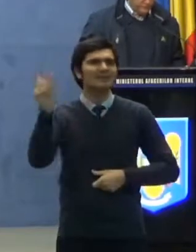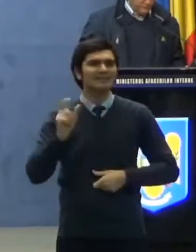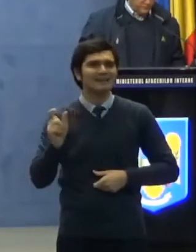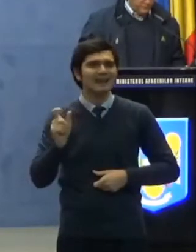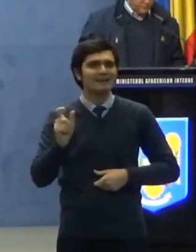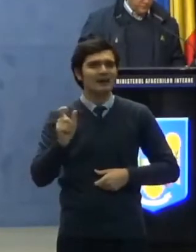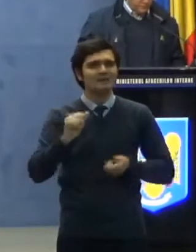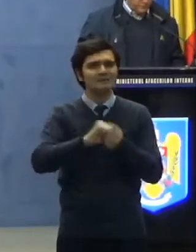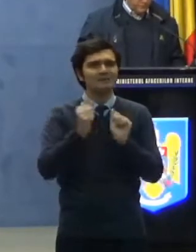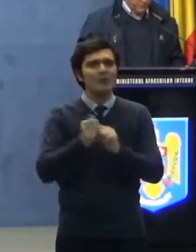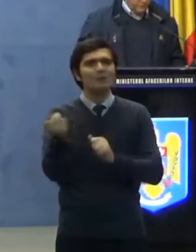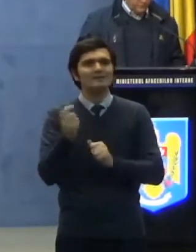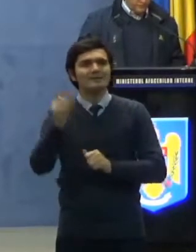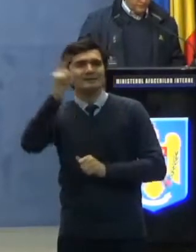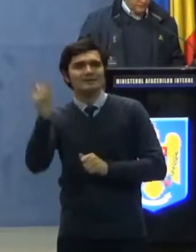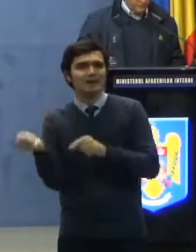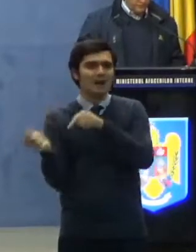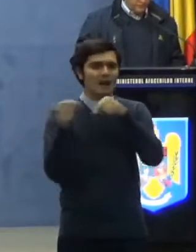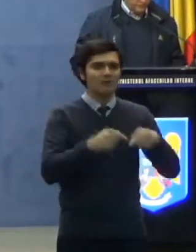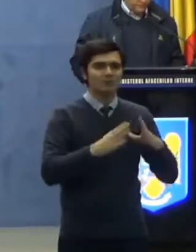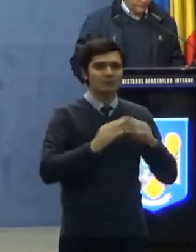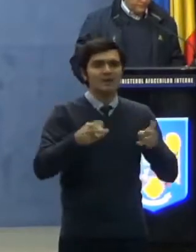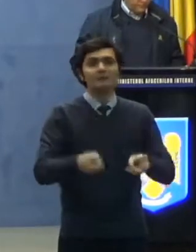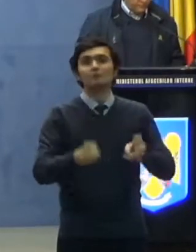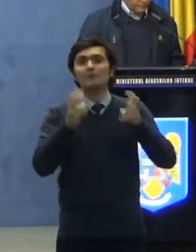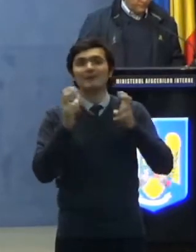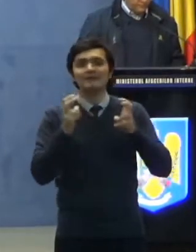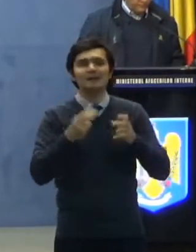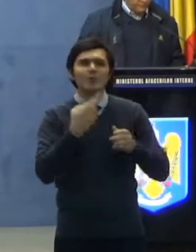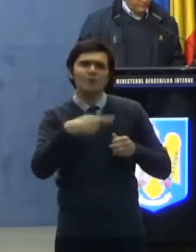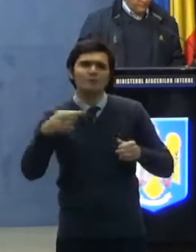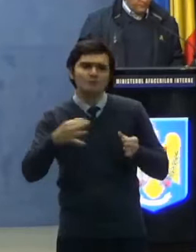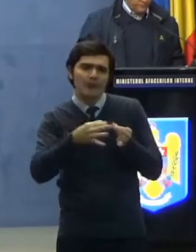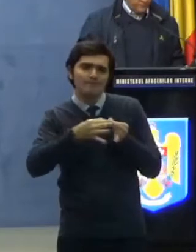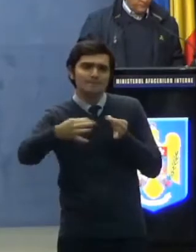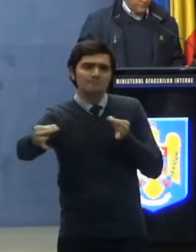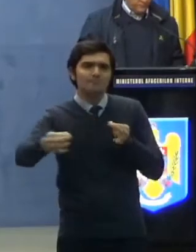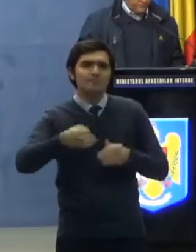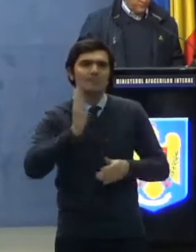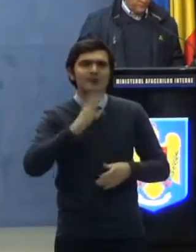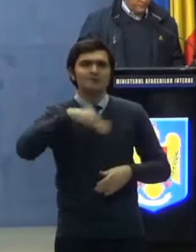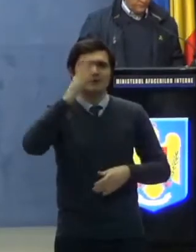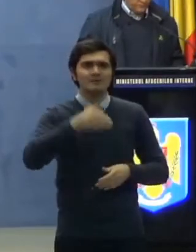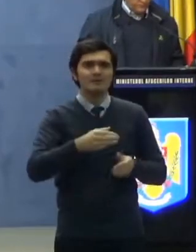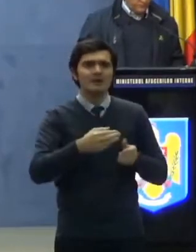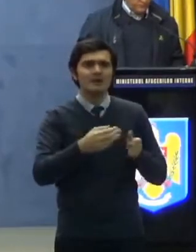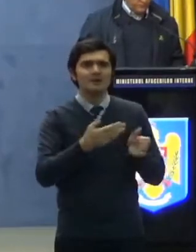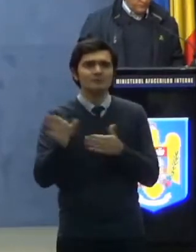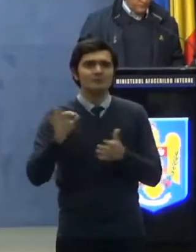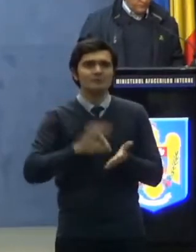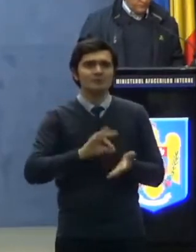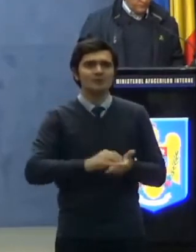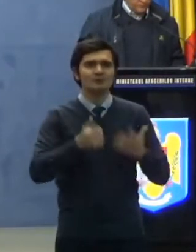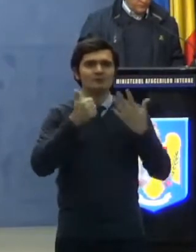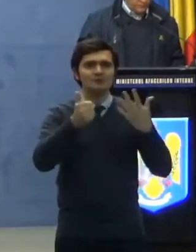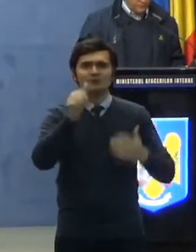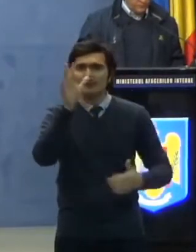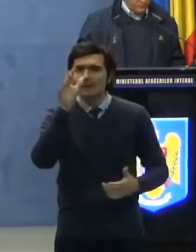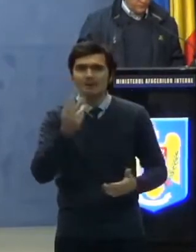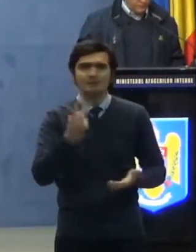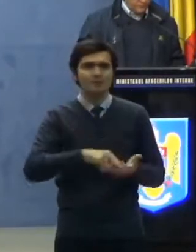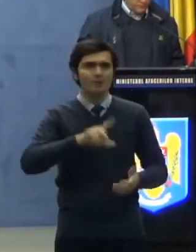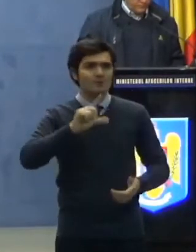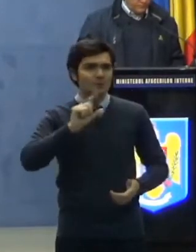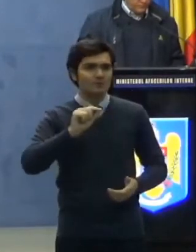Italia, pentru o perioadă de 14 zile, începând cu data de 6 aprilie 2020.